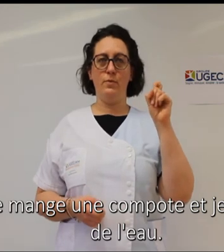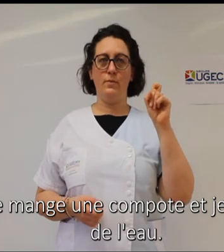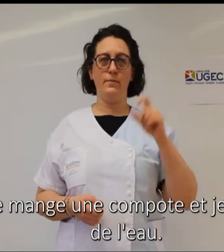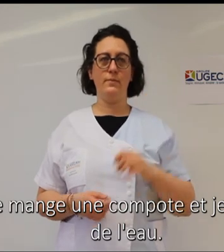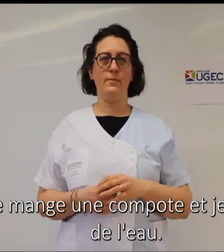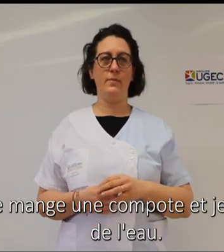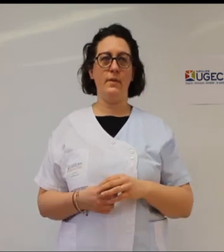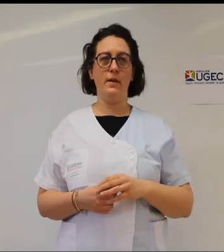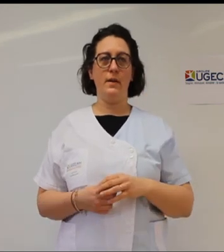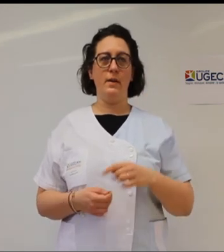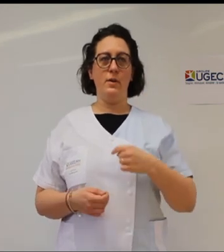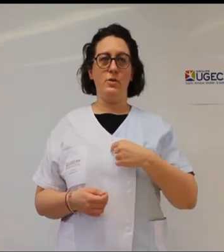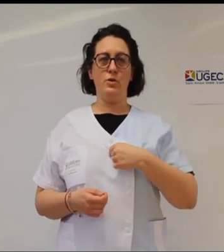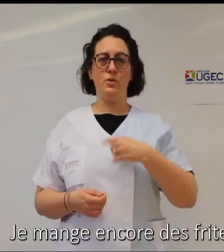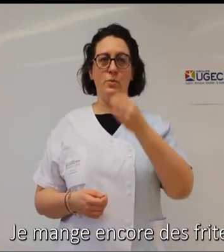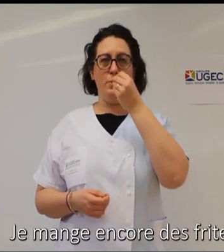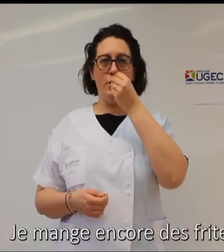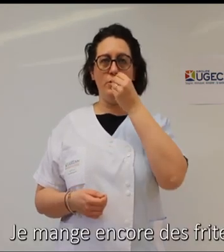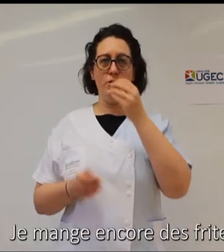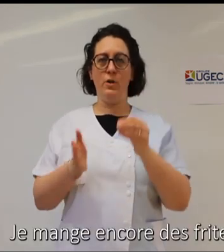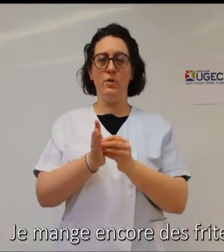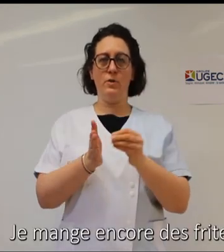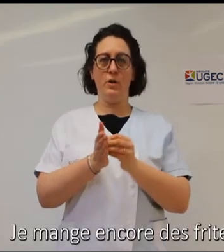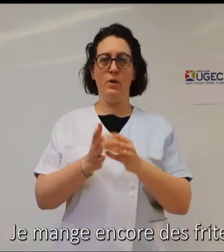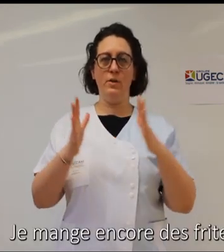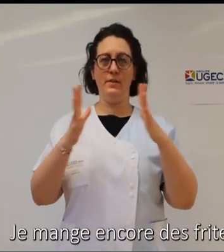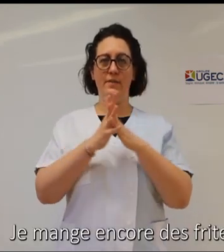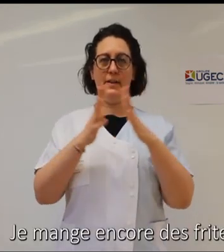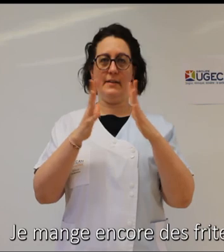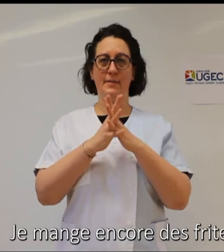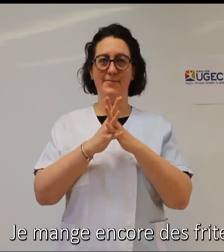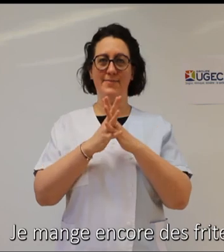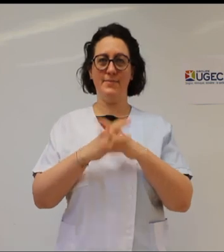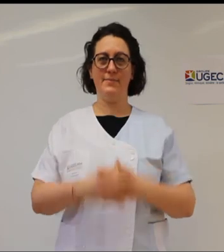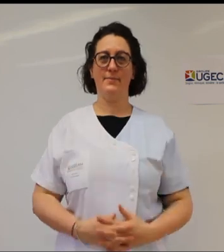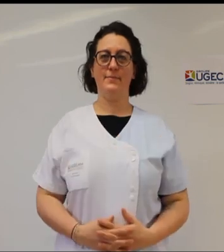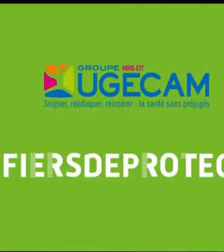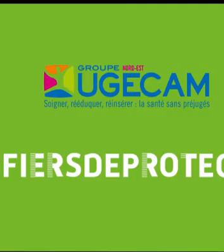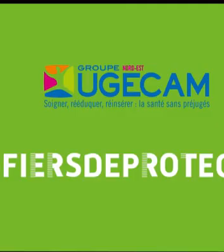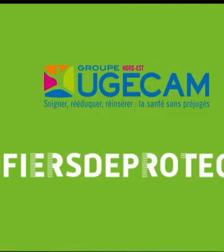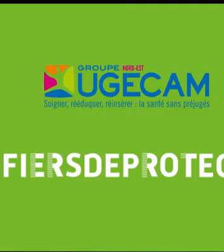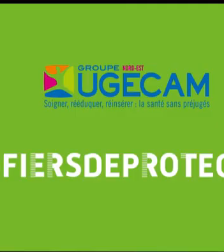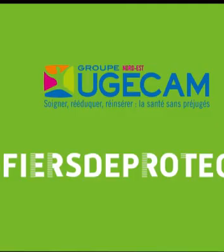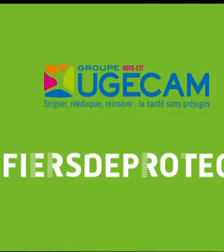Je mange encore des frites. Je mange